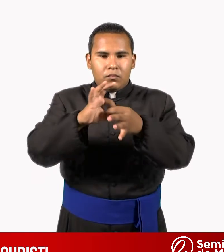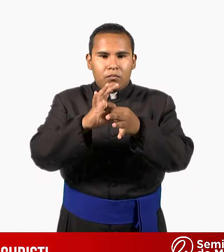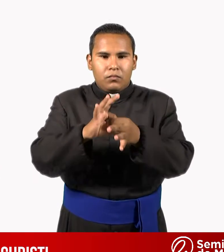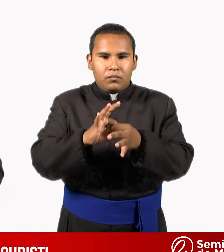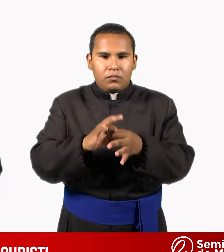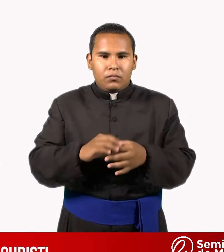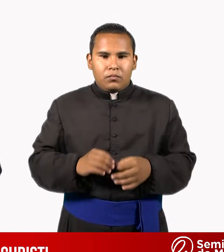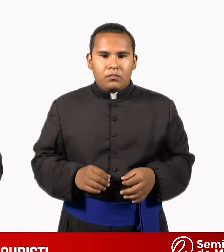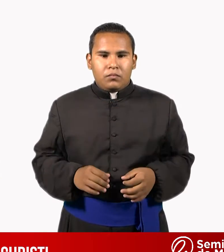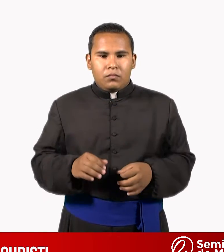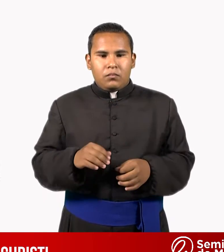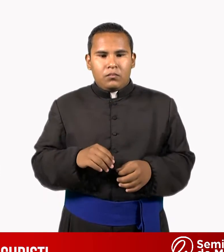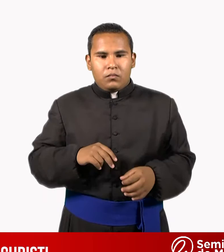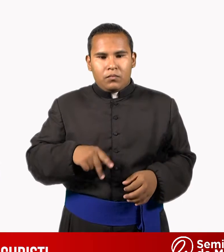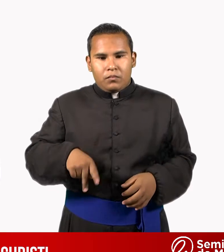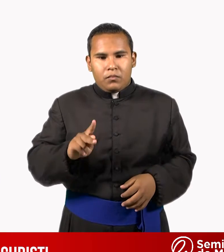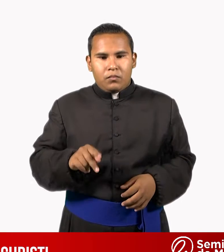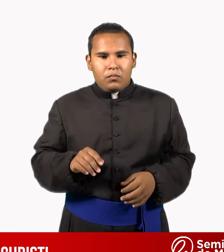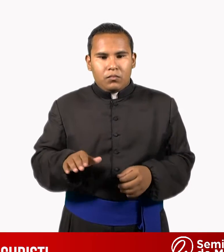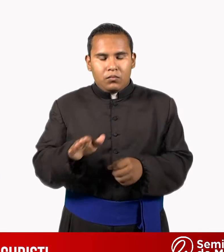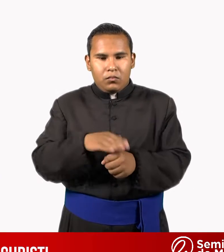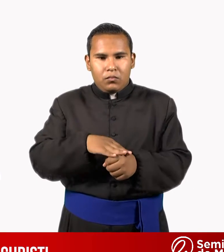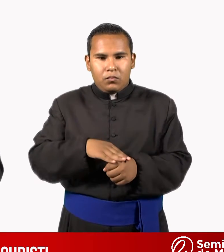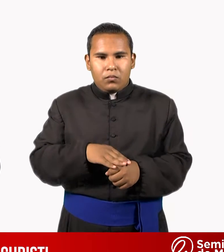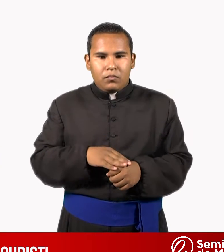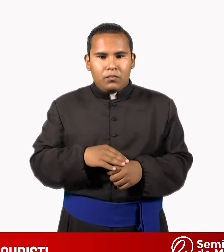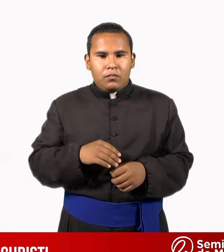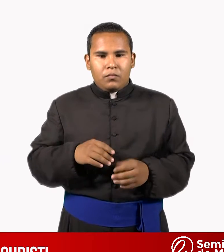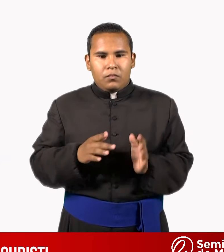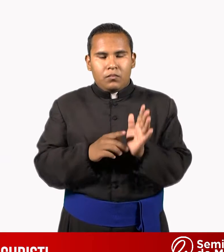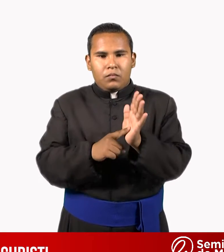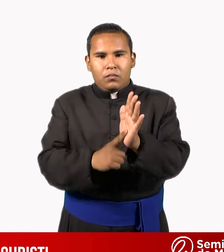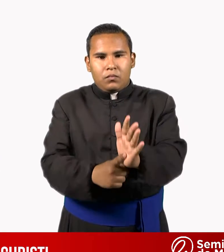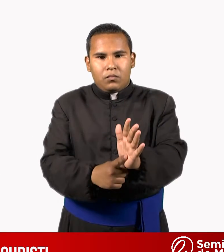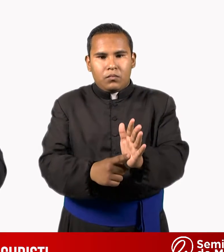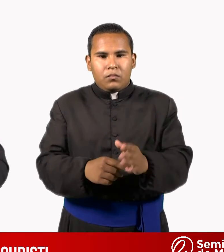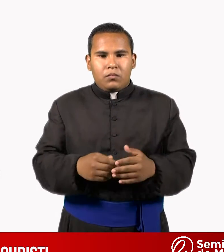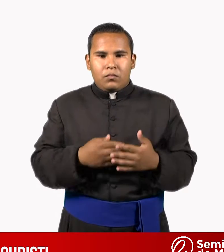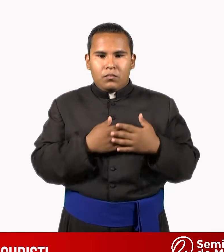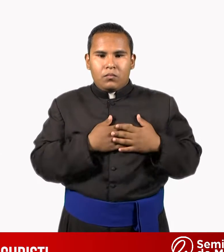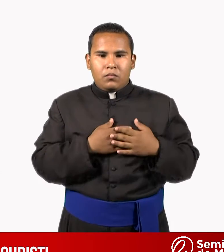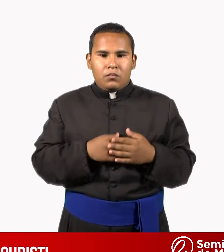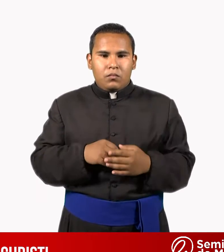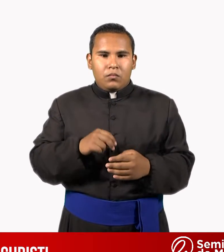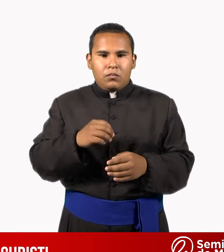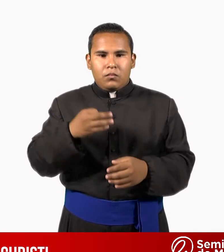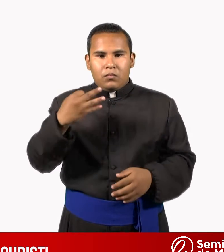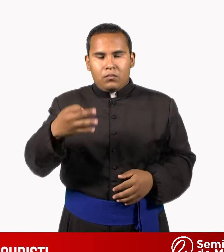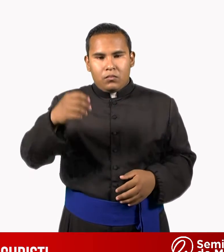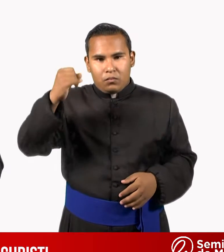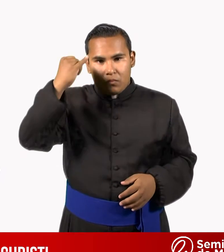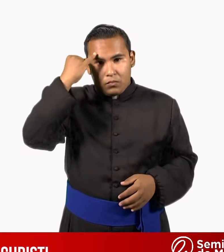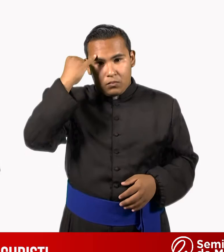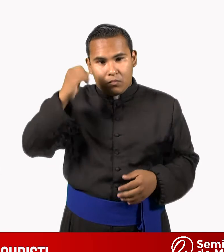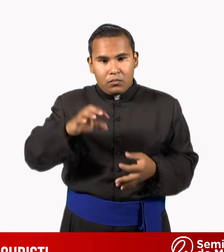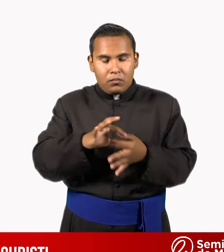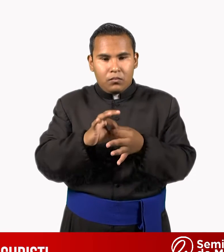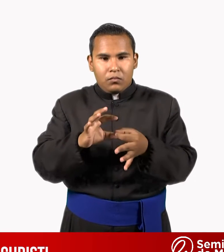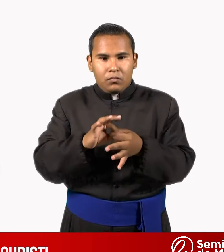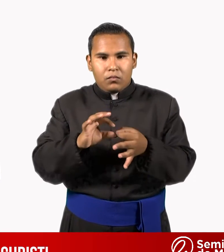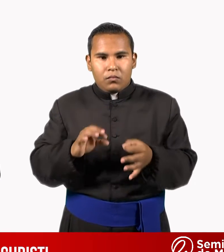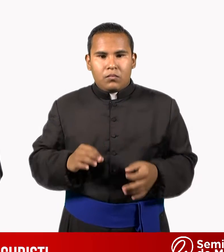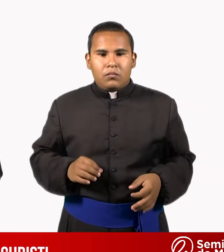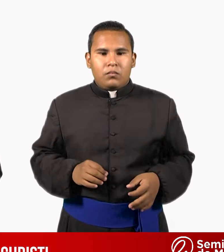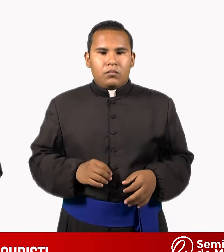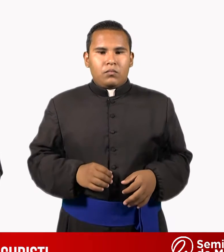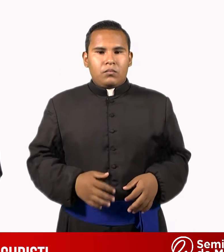sobre todo, una manifestación de amor. Y quiero explicarle estas tres ideas. Implica dar vida, porque